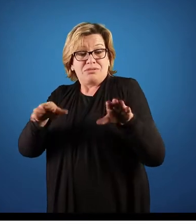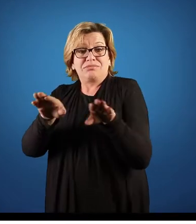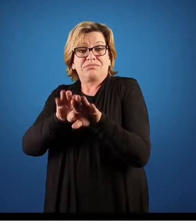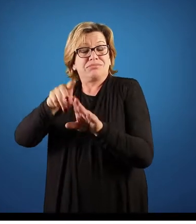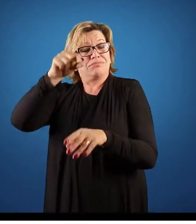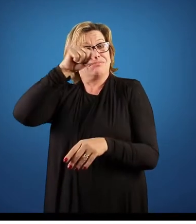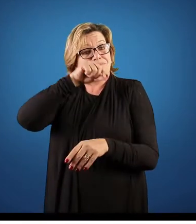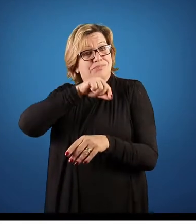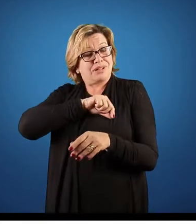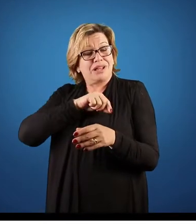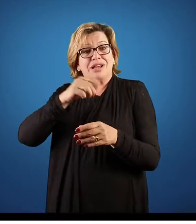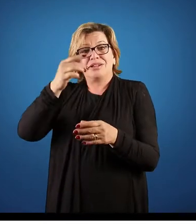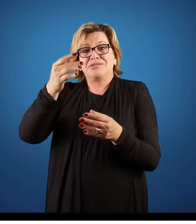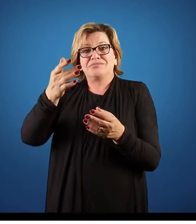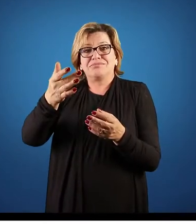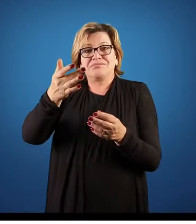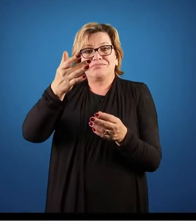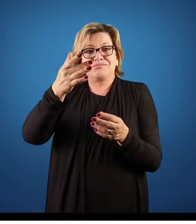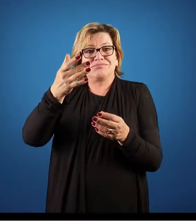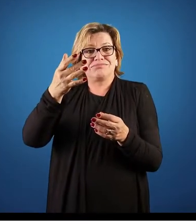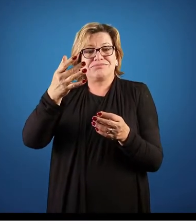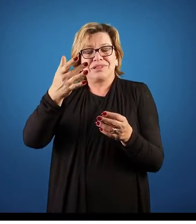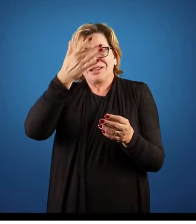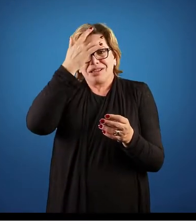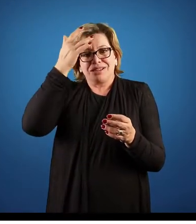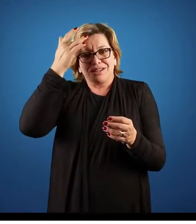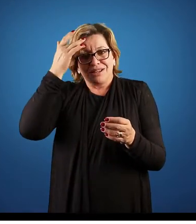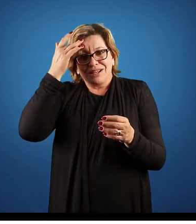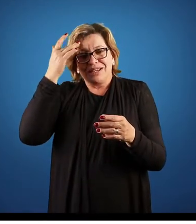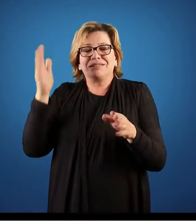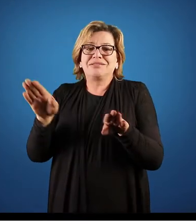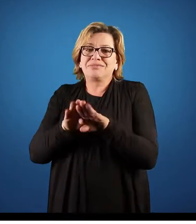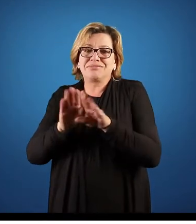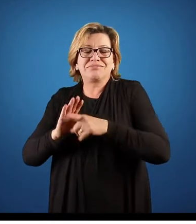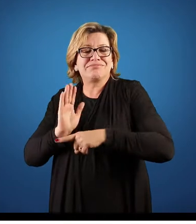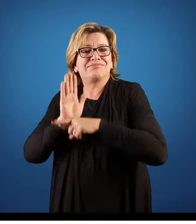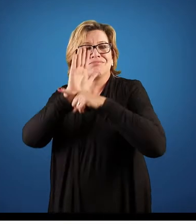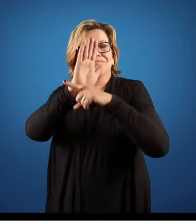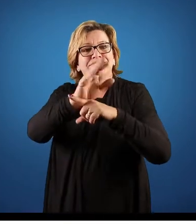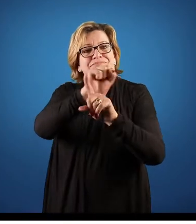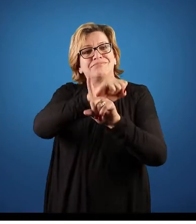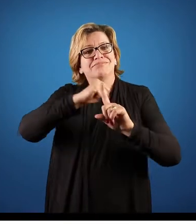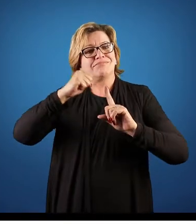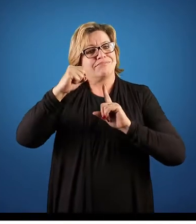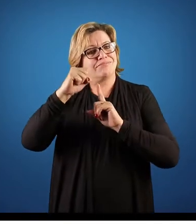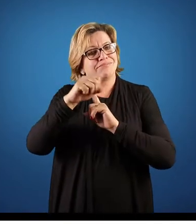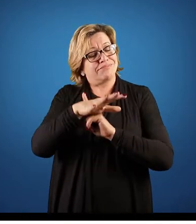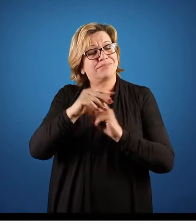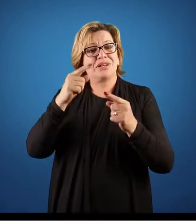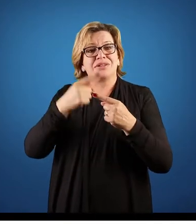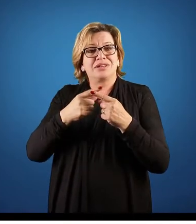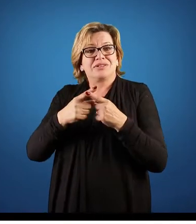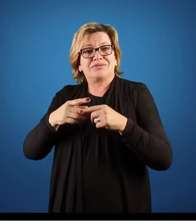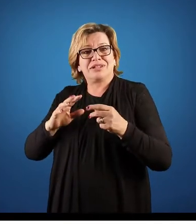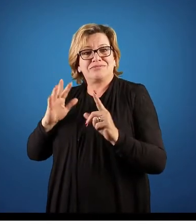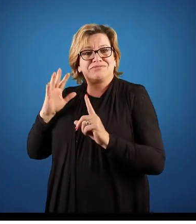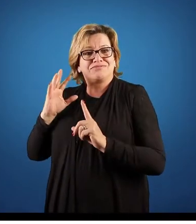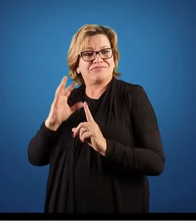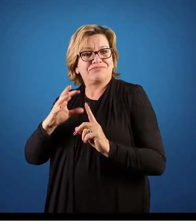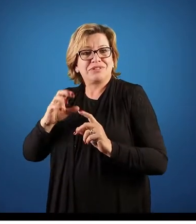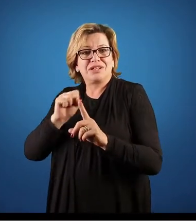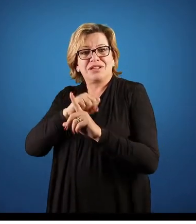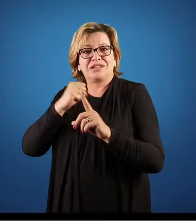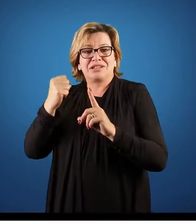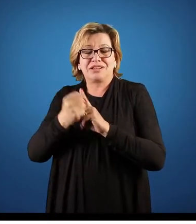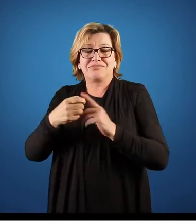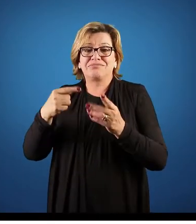dos seus acionistas e também o crescimento da sociedade, porque ela vai estar interferindo na sociedade, recolhendo impostos, fazendo